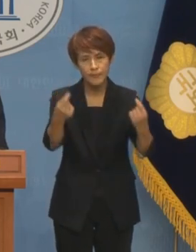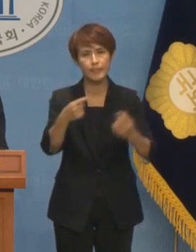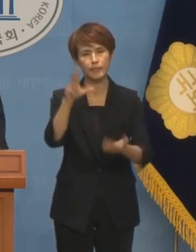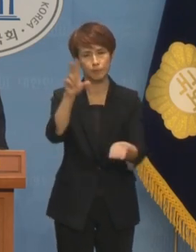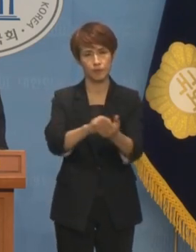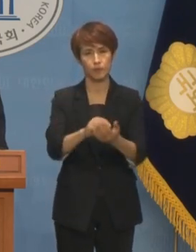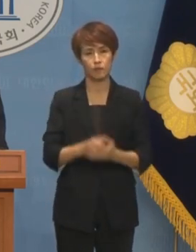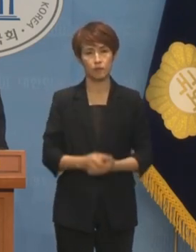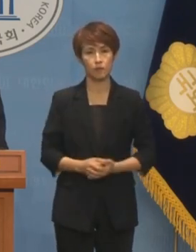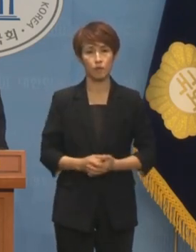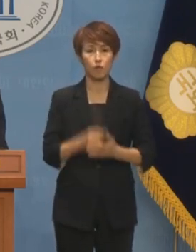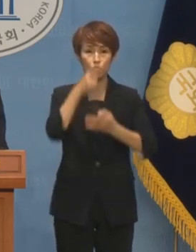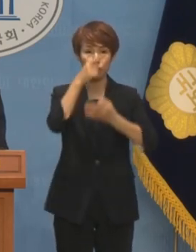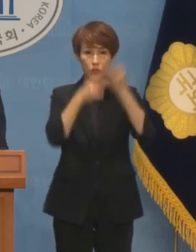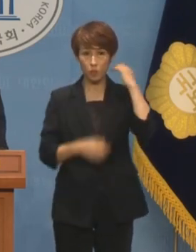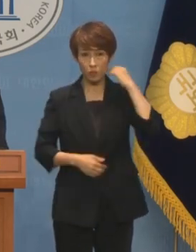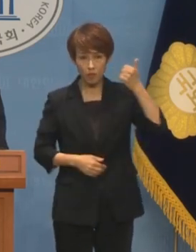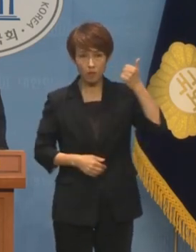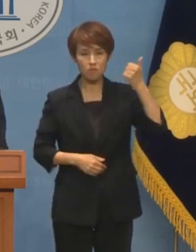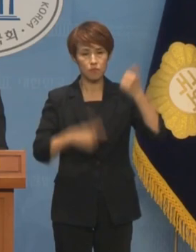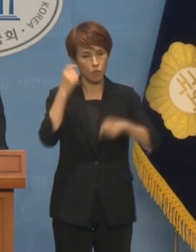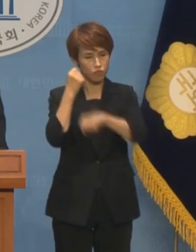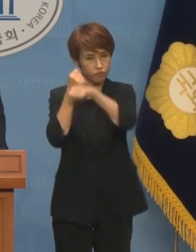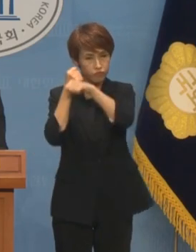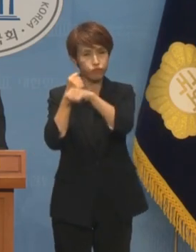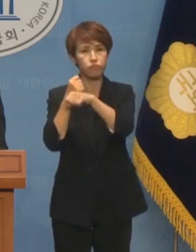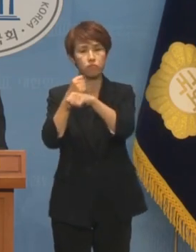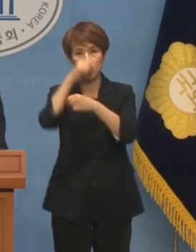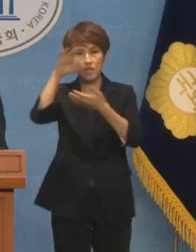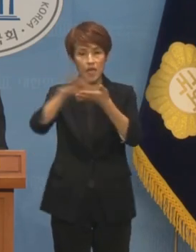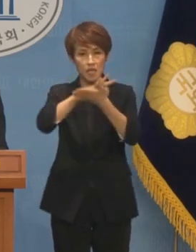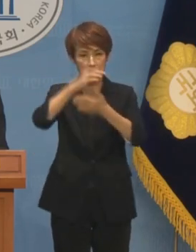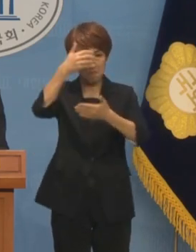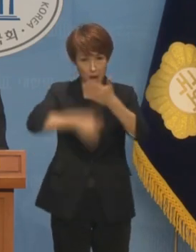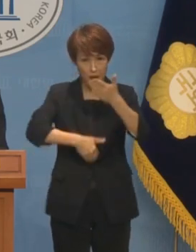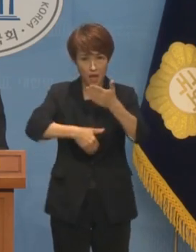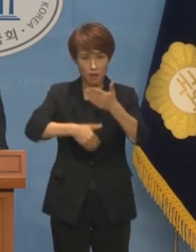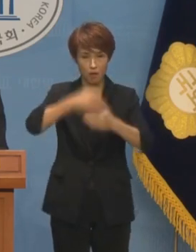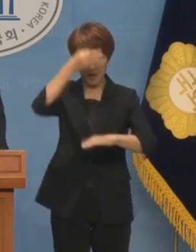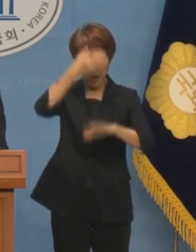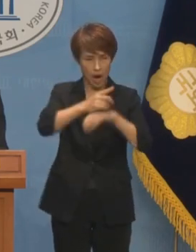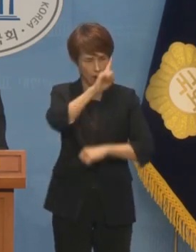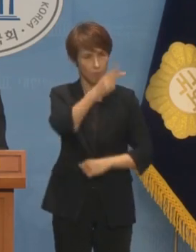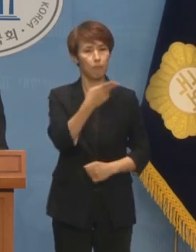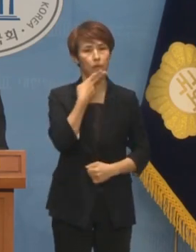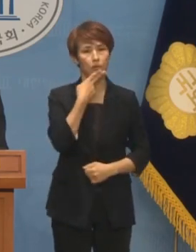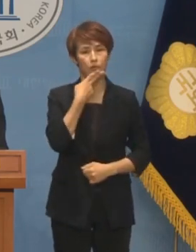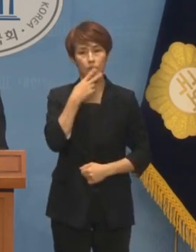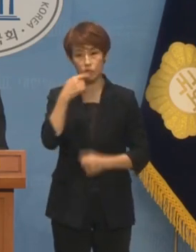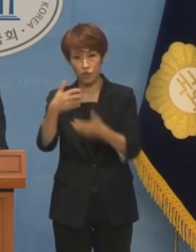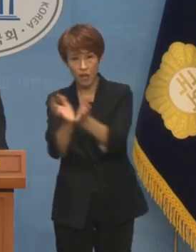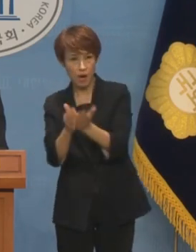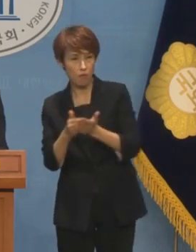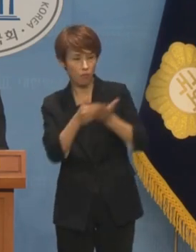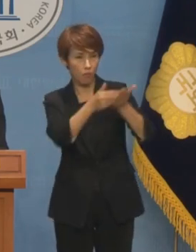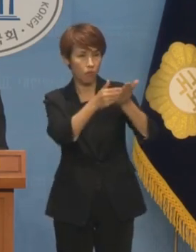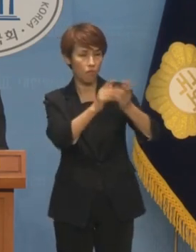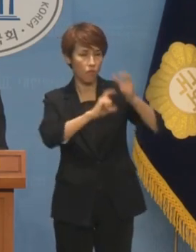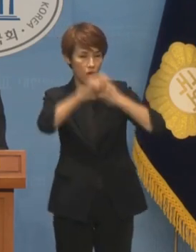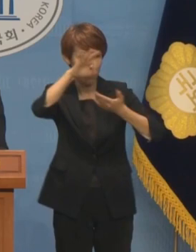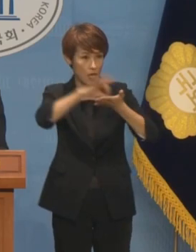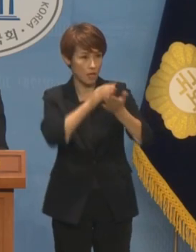윤석열 대통령은 R&D 예산 삭감에 대한 사과는커녕 더불어민주당이 제안한 R&D 추격마저